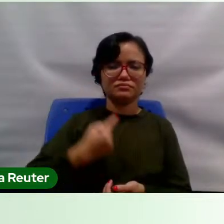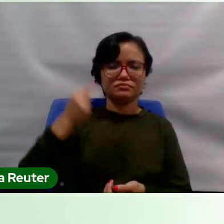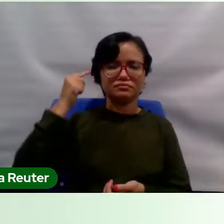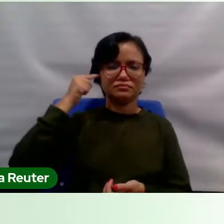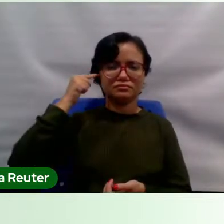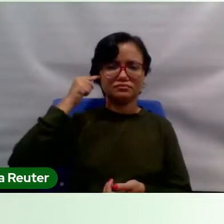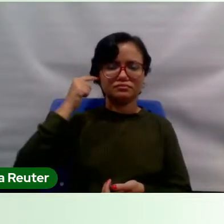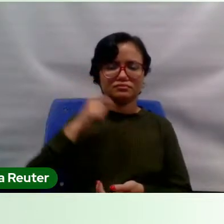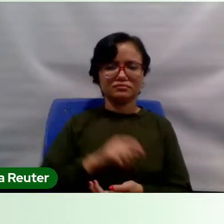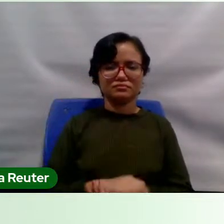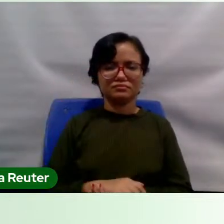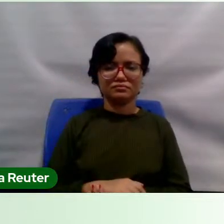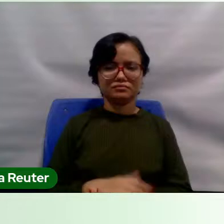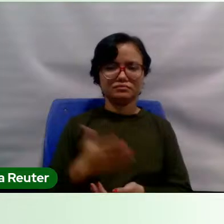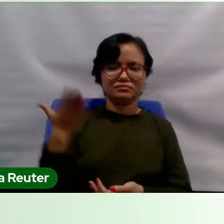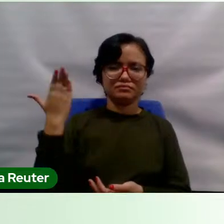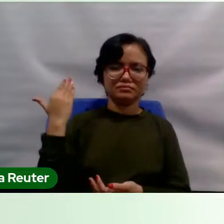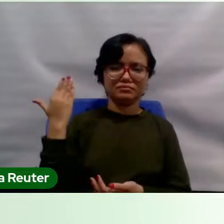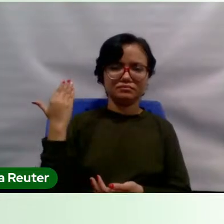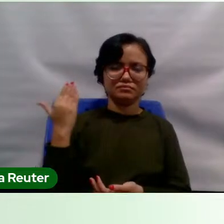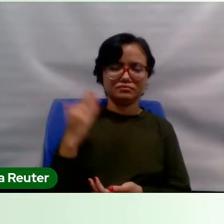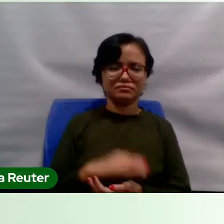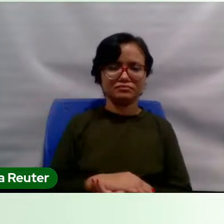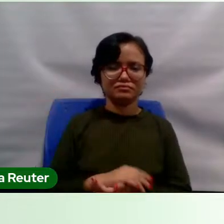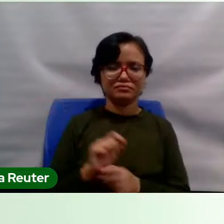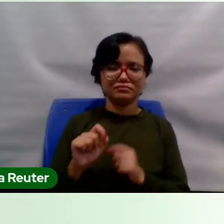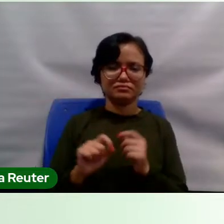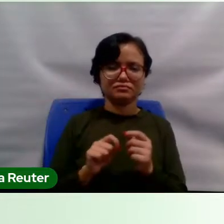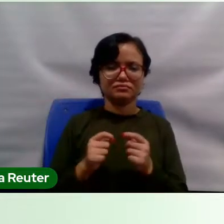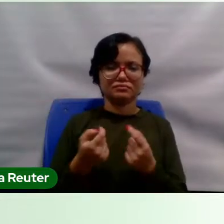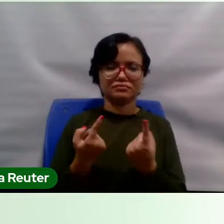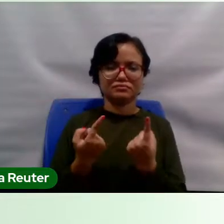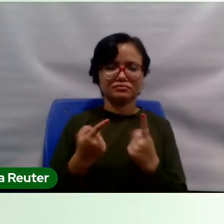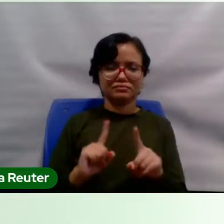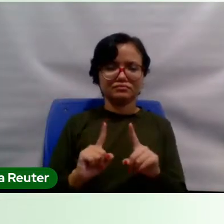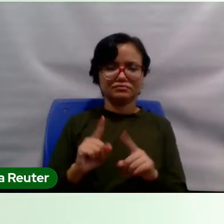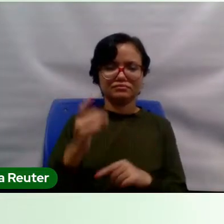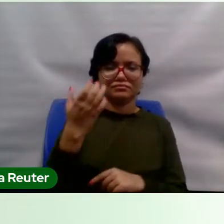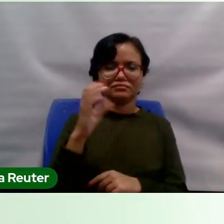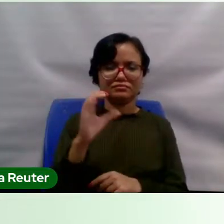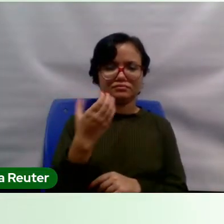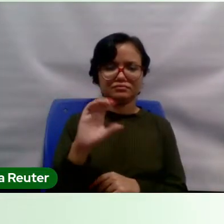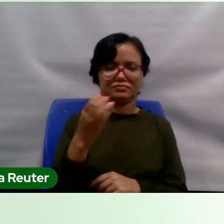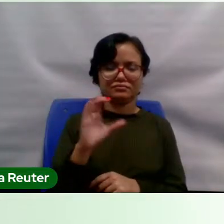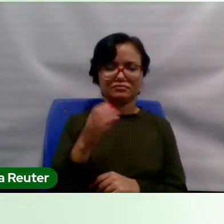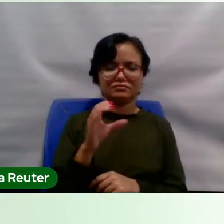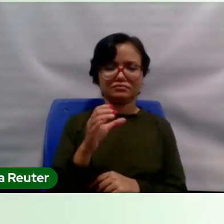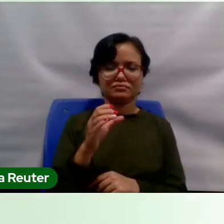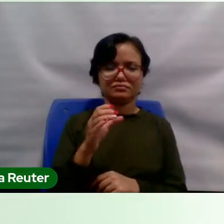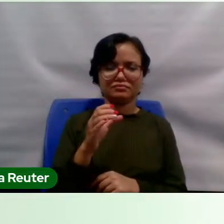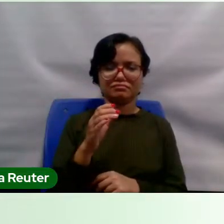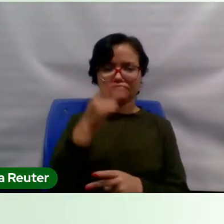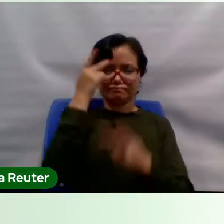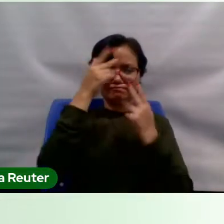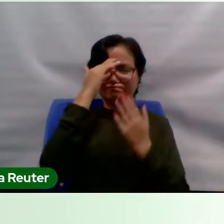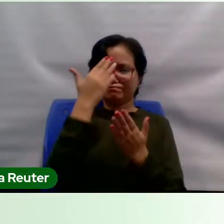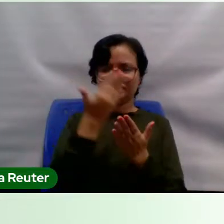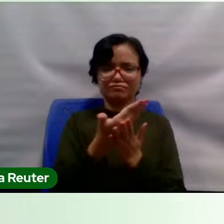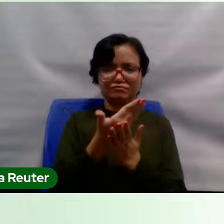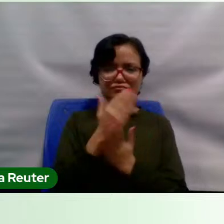que estava no passado, que é a negação da ciência, o descrédito do conhecimento